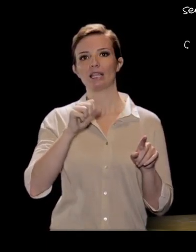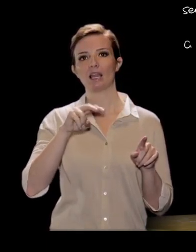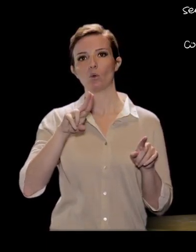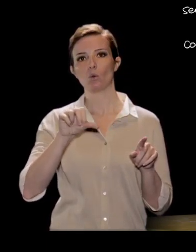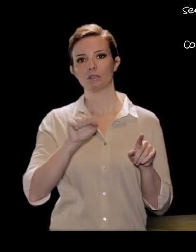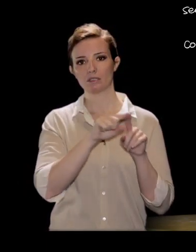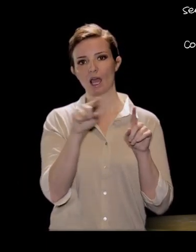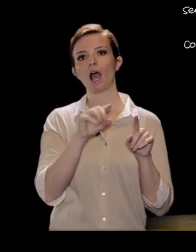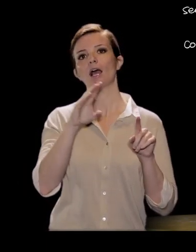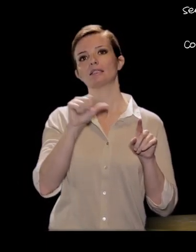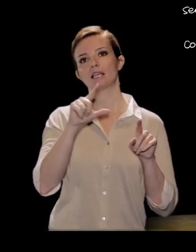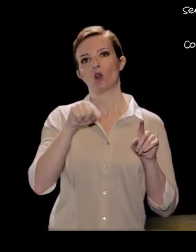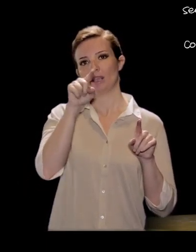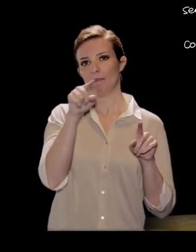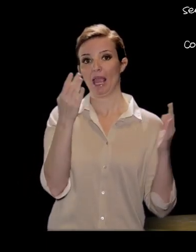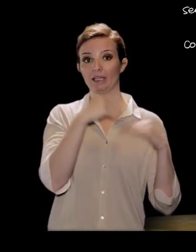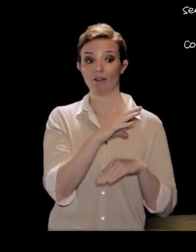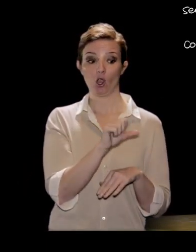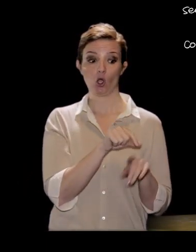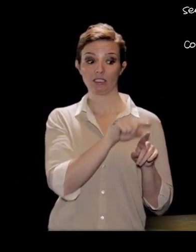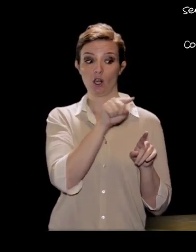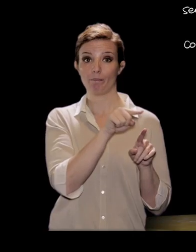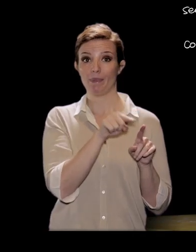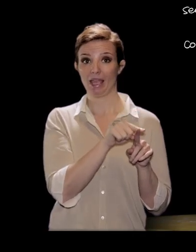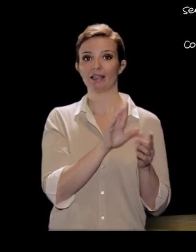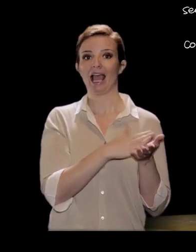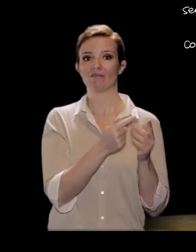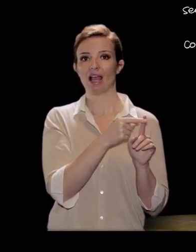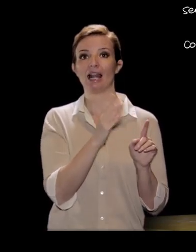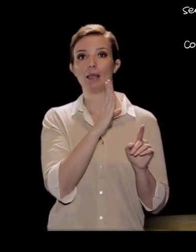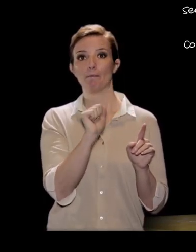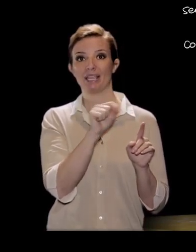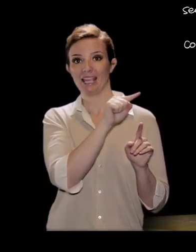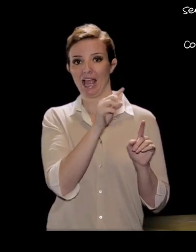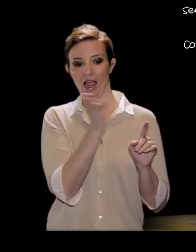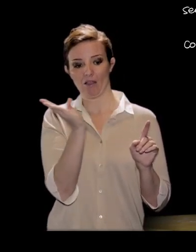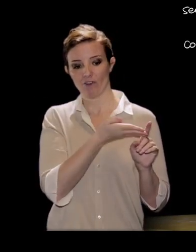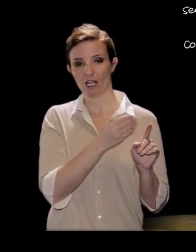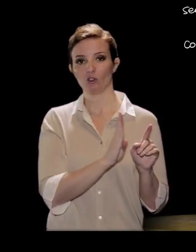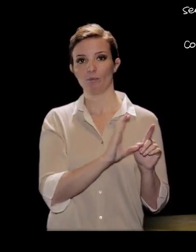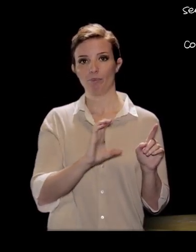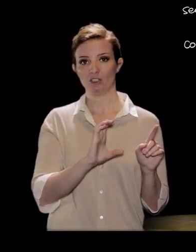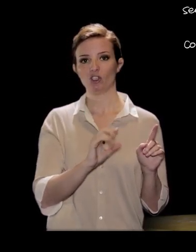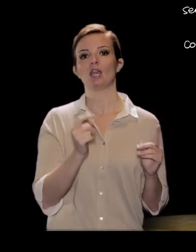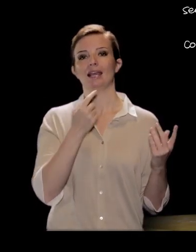Analogamente, il coseno di beta, per definizione, è pari a BA fratto BC, ossia è pari a C